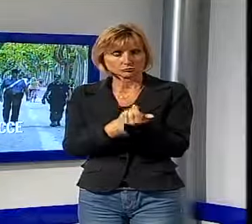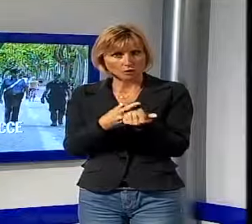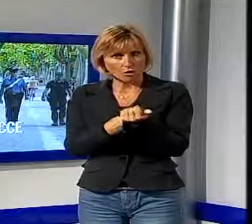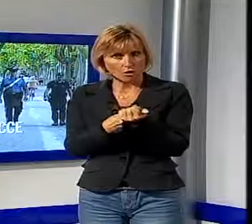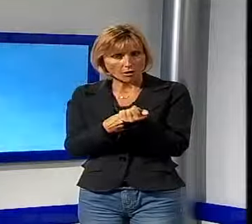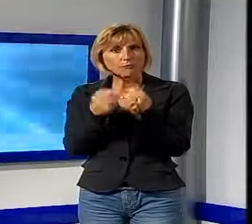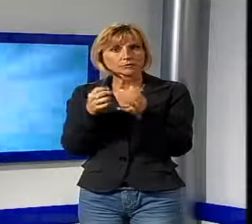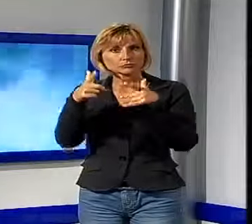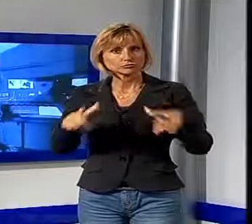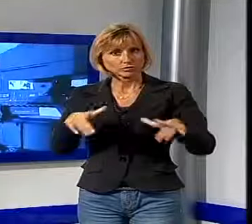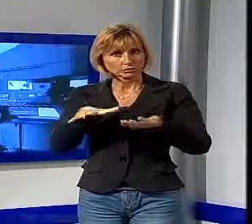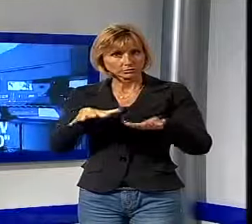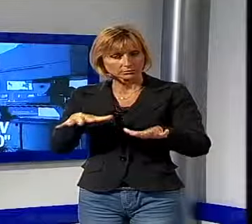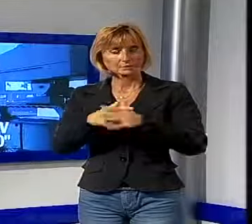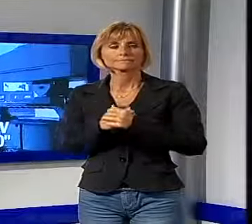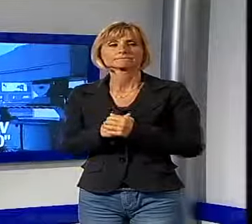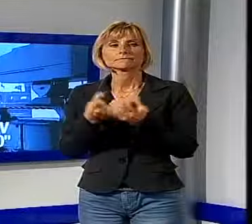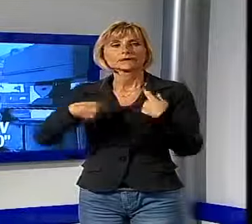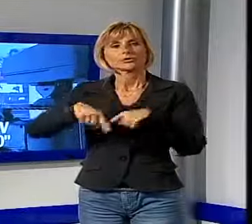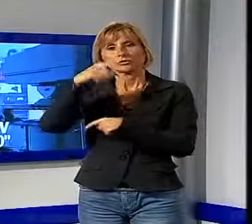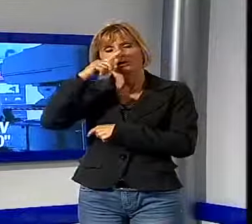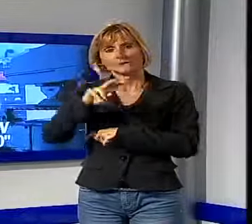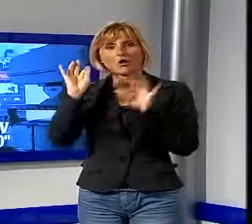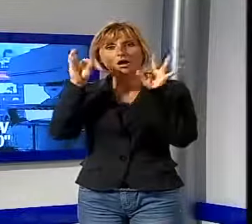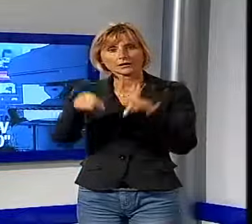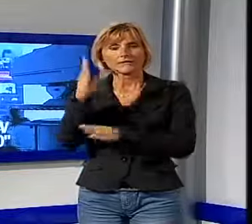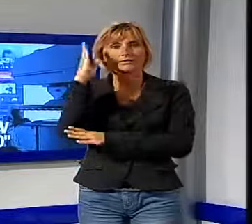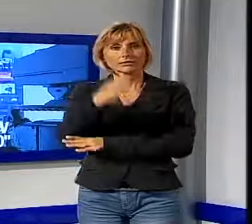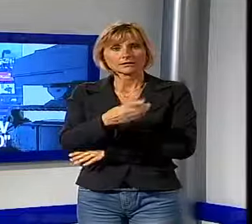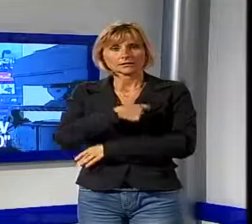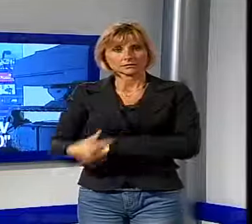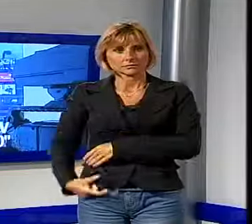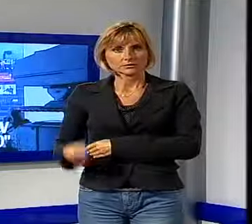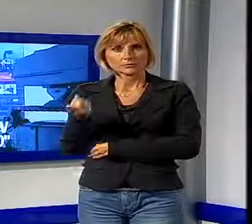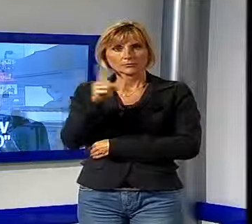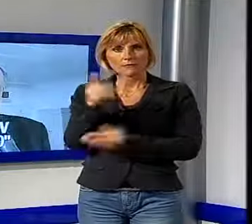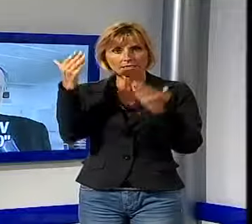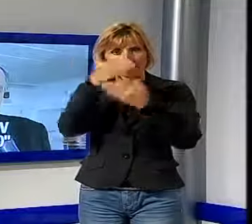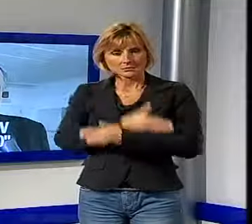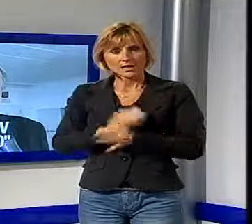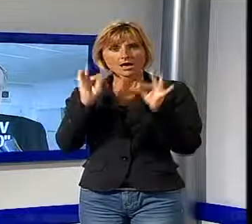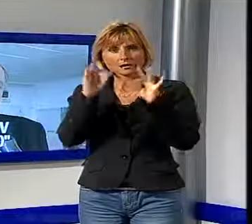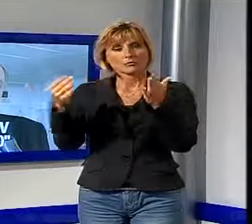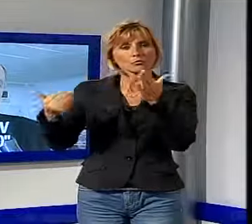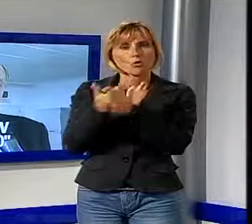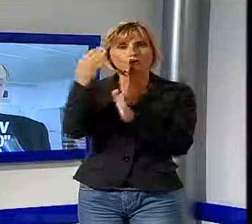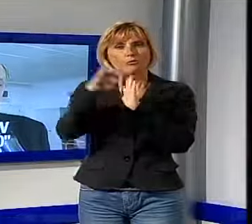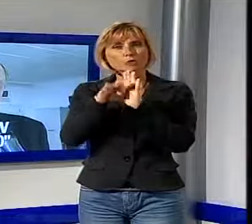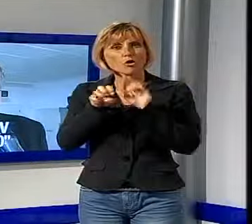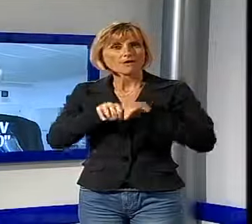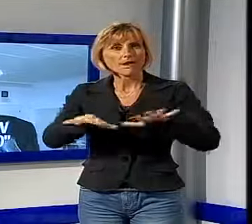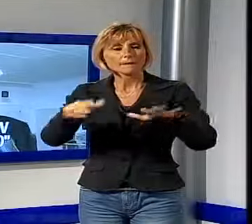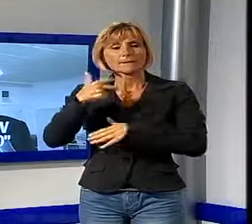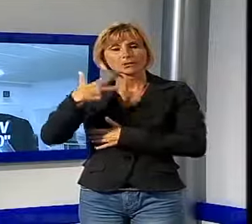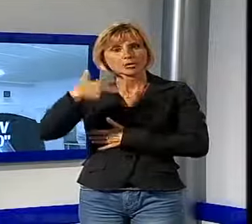città. Arriva su Noi TV diretta Sindaco, da domani sera proda sulla nostra emittente, il programma che ogni mercoledì alle